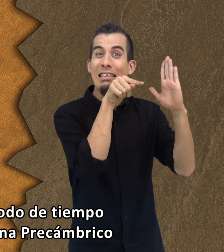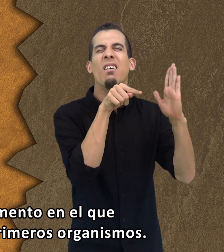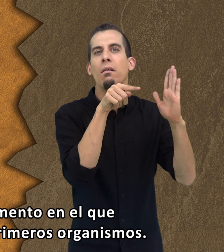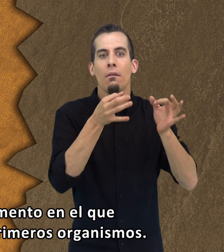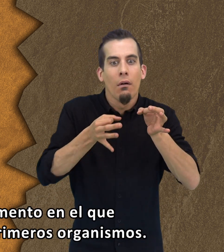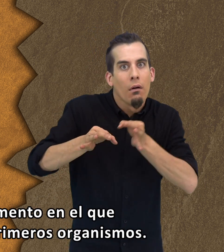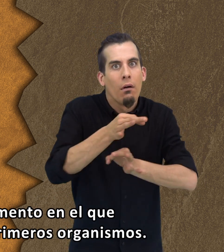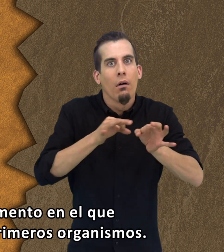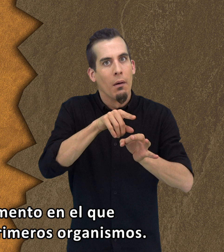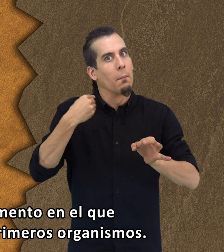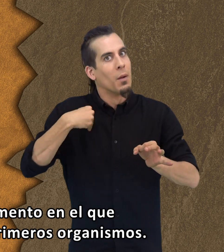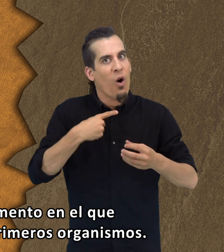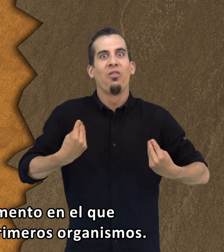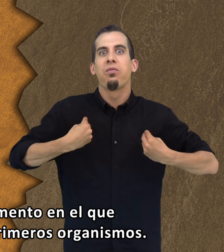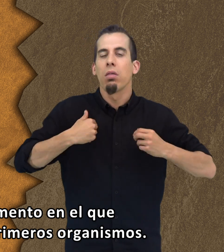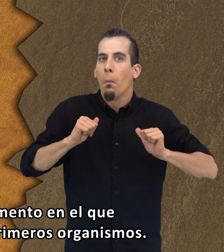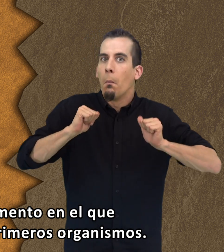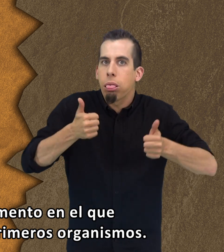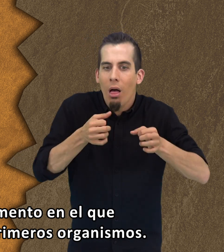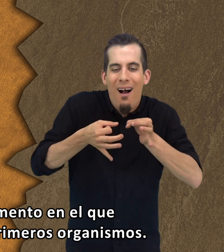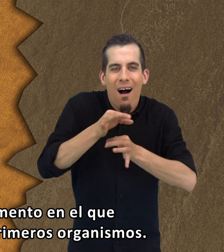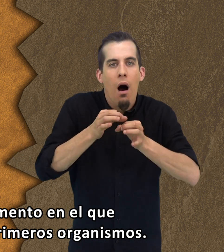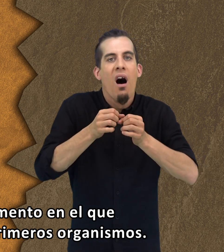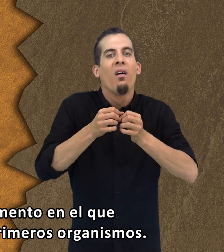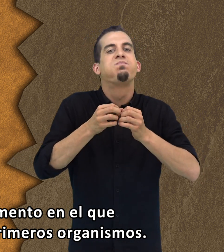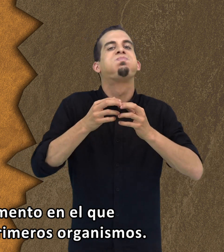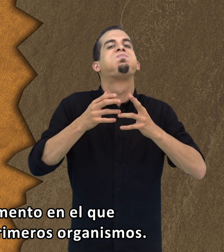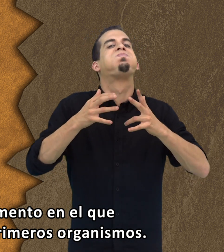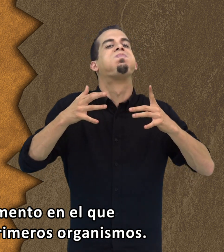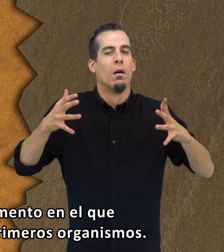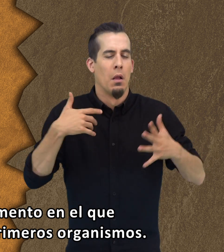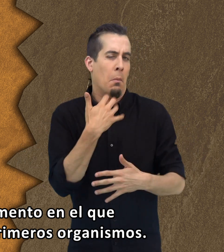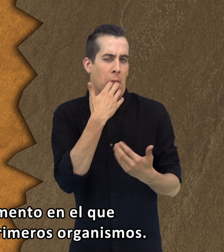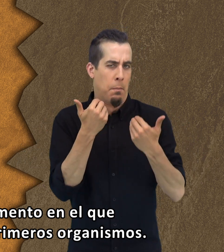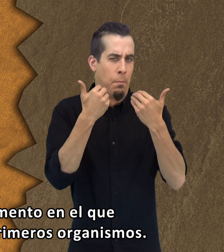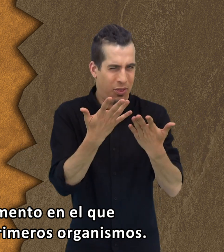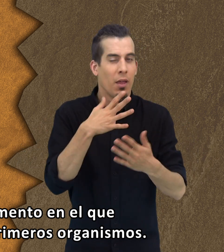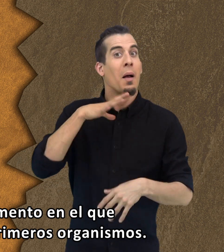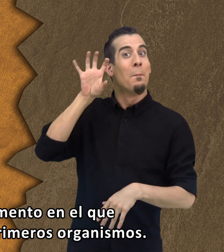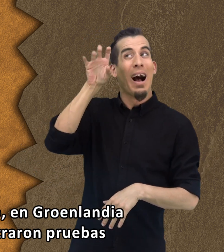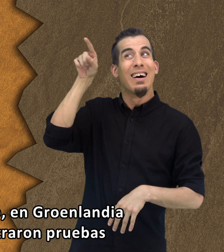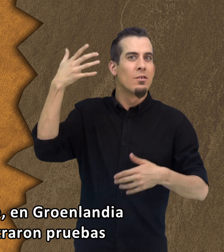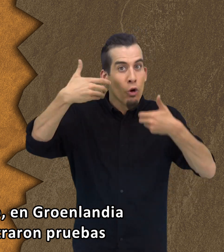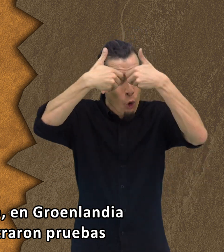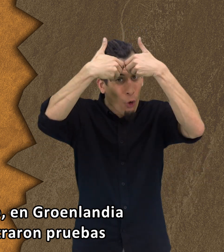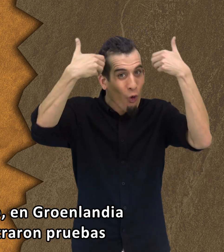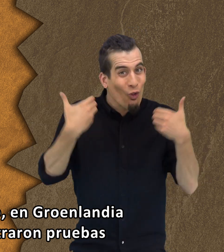Y es el momento en el que aparecen los primeros organismos. Por ejemplo, en Groenlandia